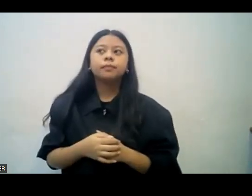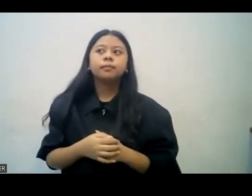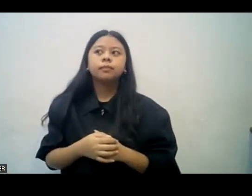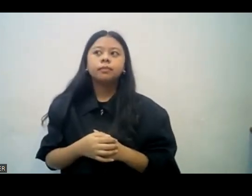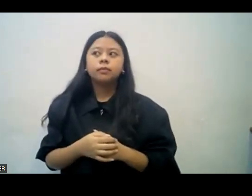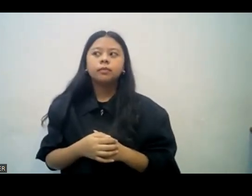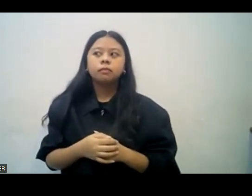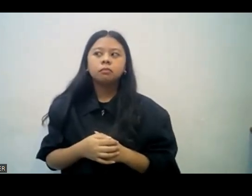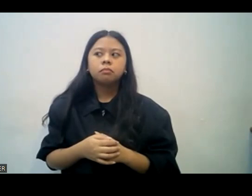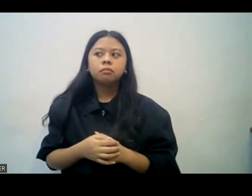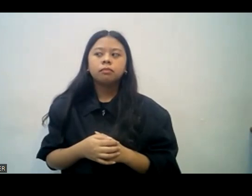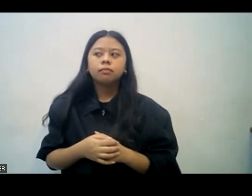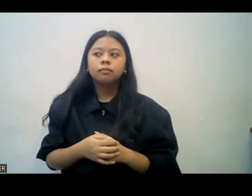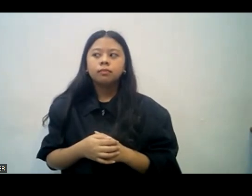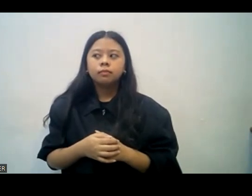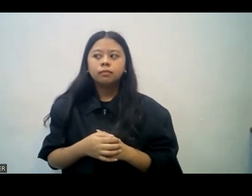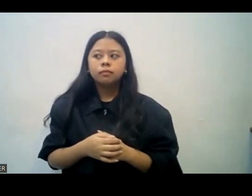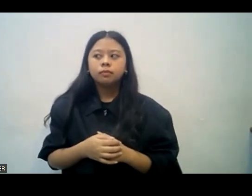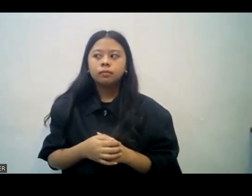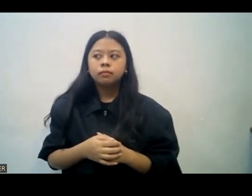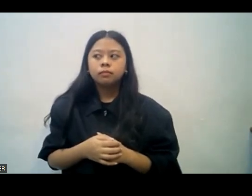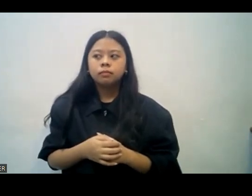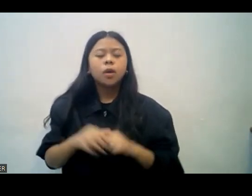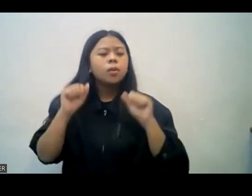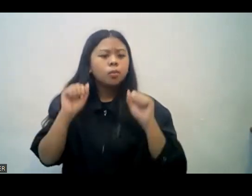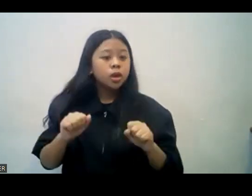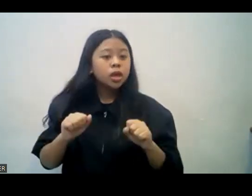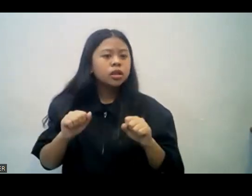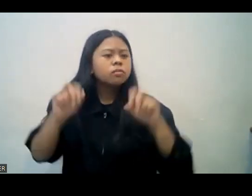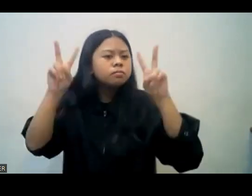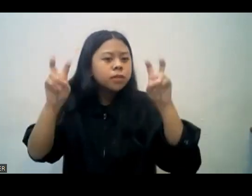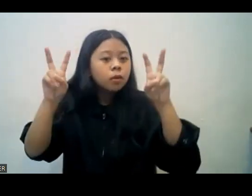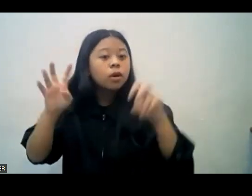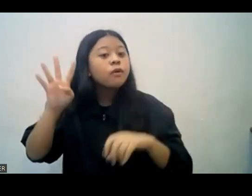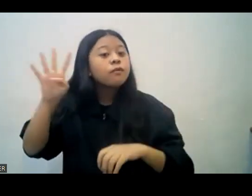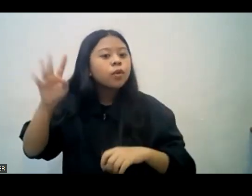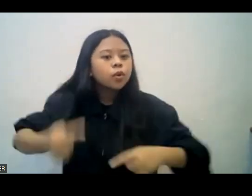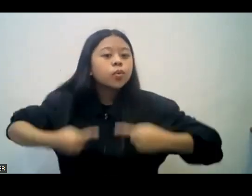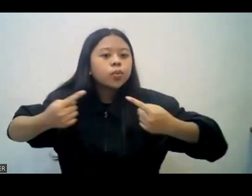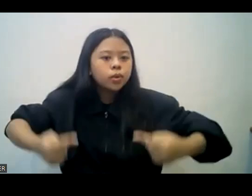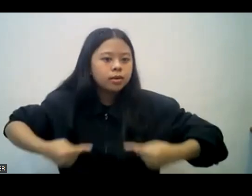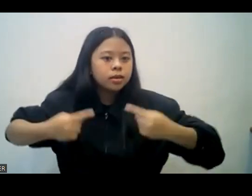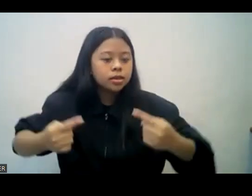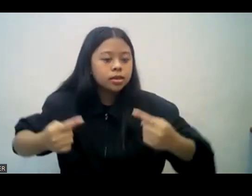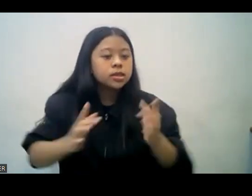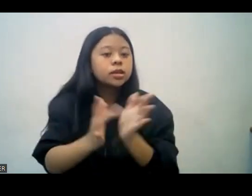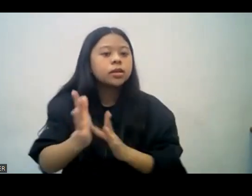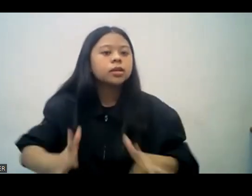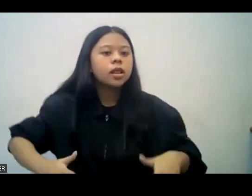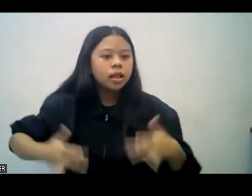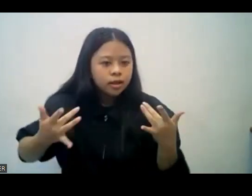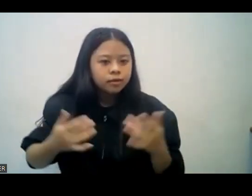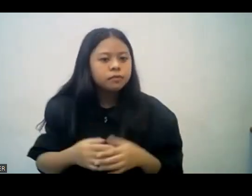years of the Christian life, four elements of the Christian life. At maaari natin tawagin ang mga ito na apat na elemento ng buhay